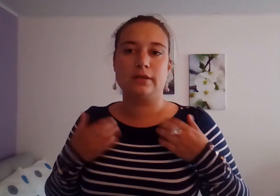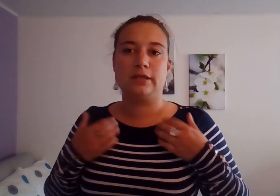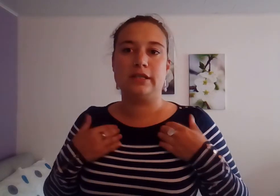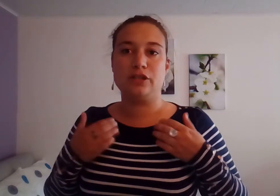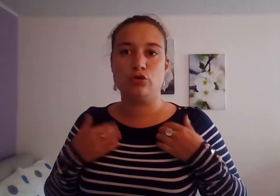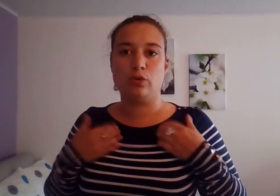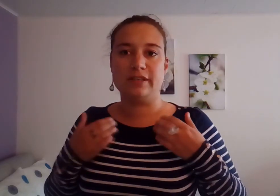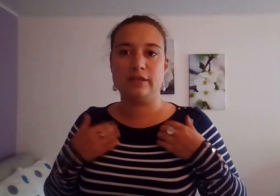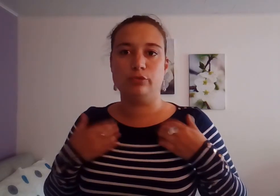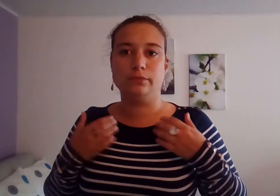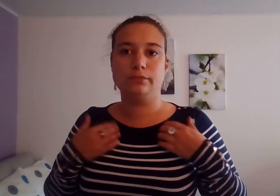J'ai le droit d'être à bout.